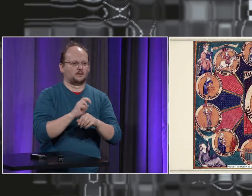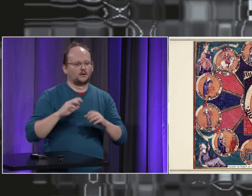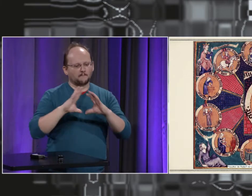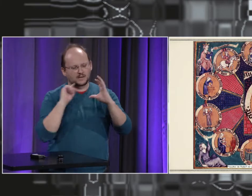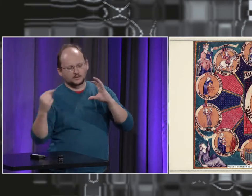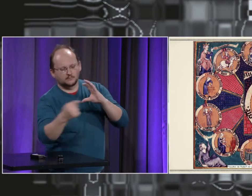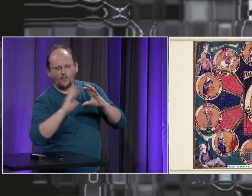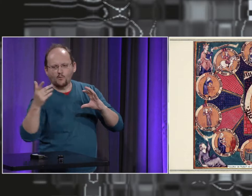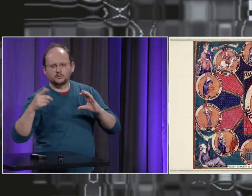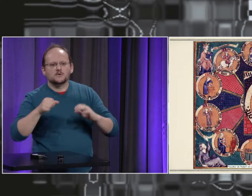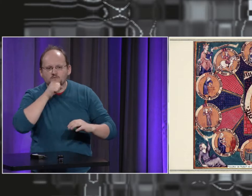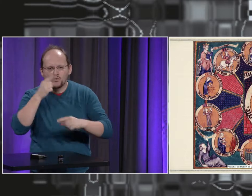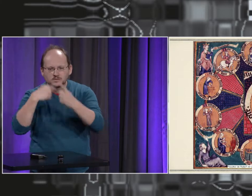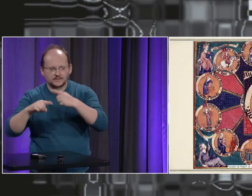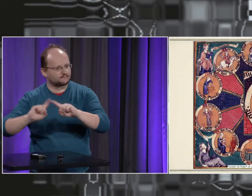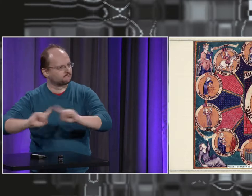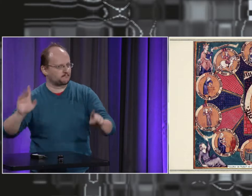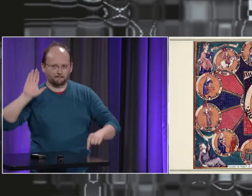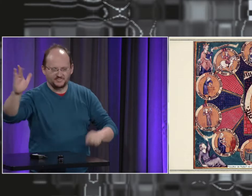propre au Moyen-Âge et qu va retrouver dans la langue des signes.